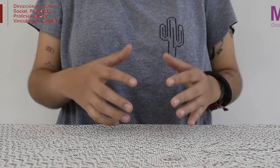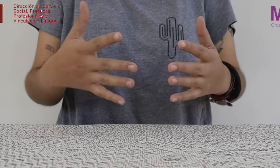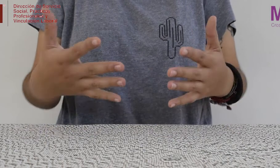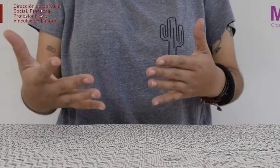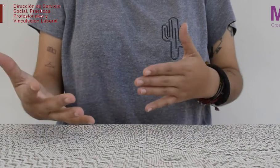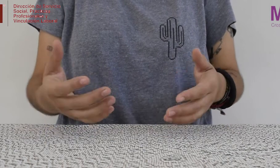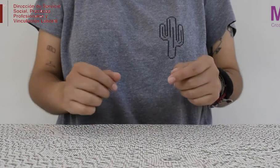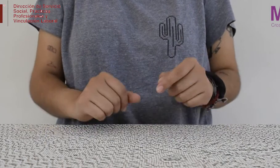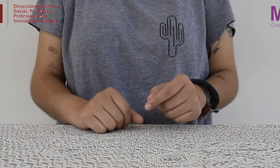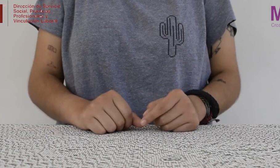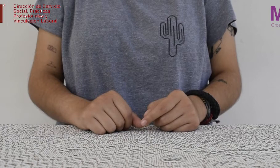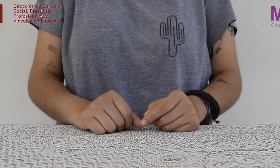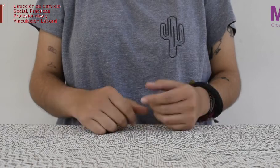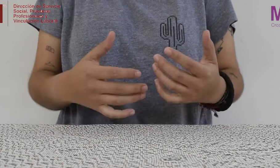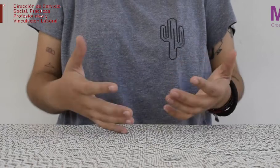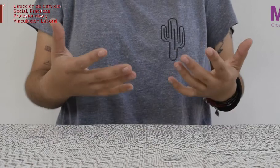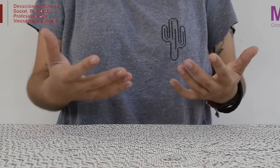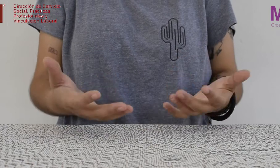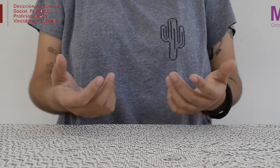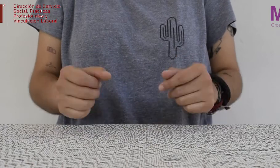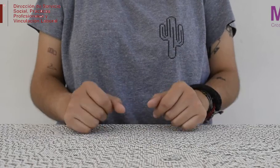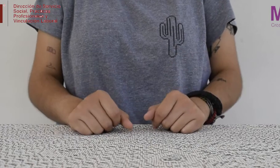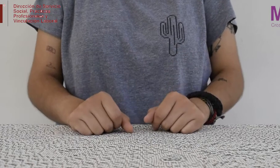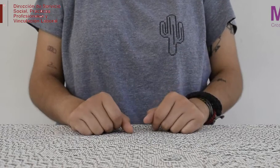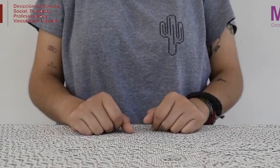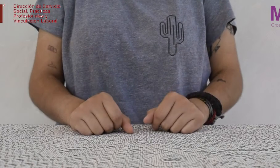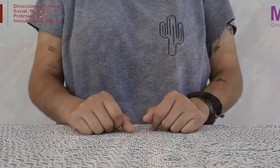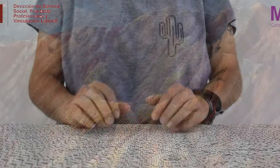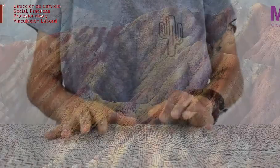relacionado con los cadáveres de gente asesinada en el espacio público.